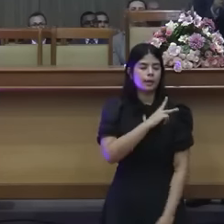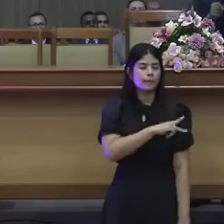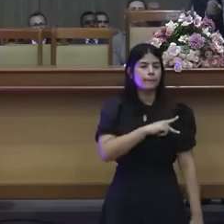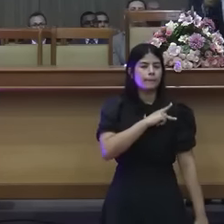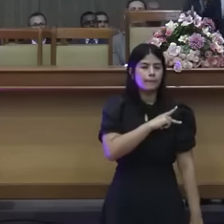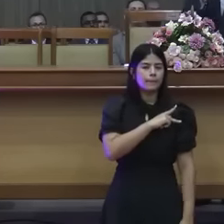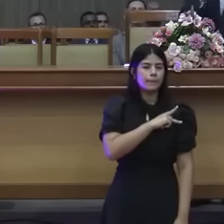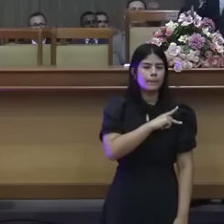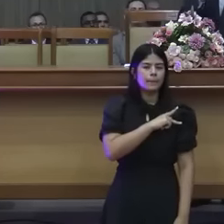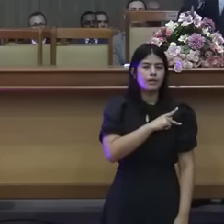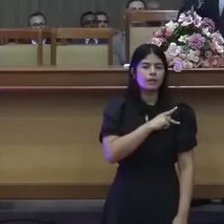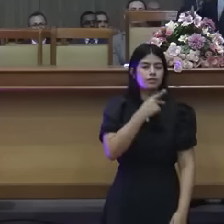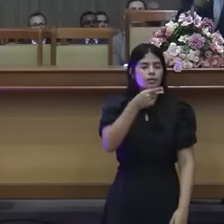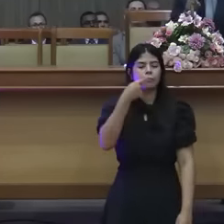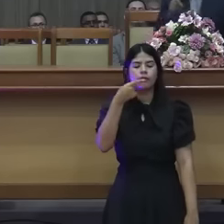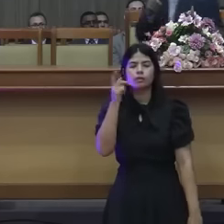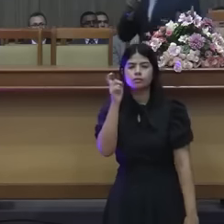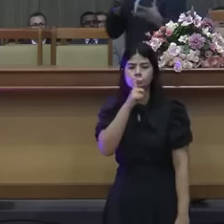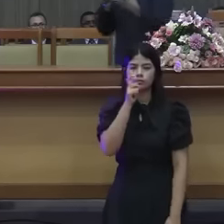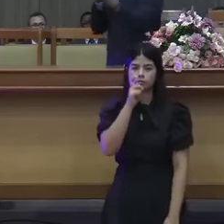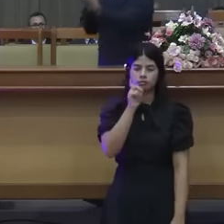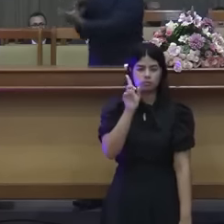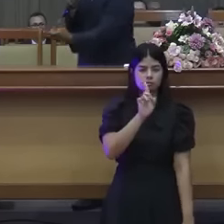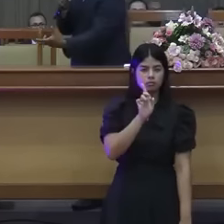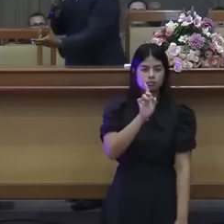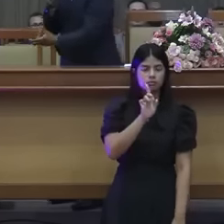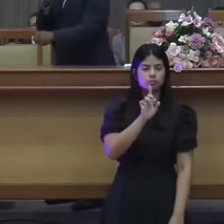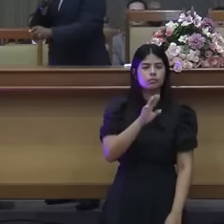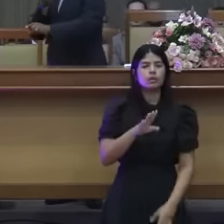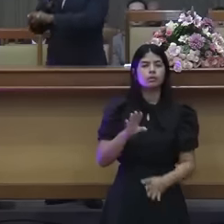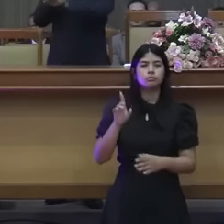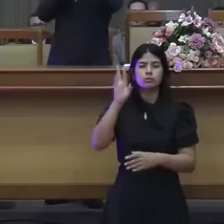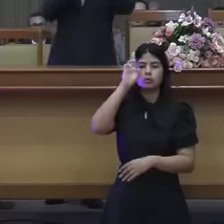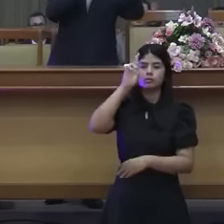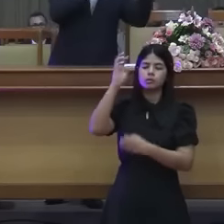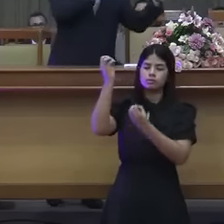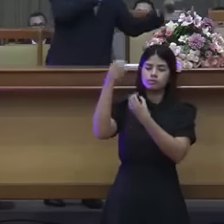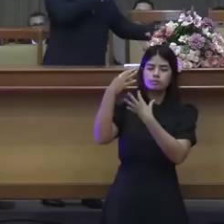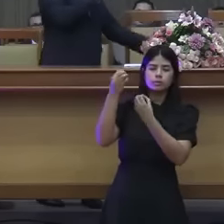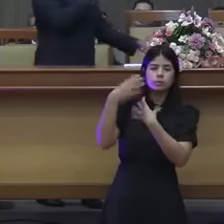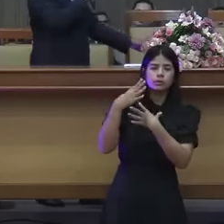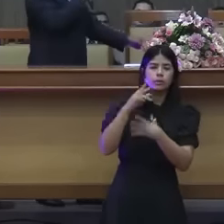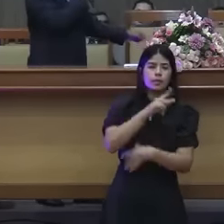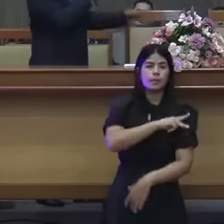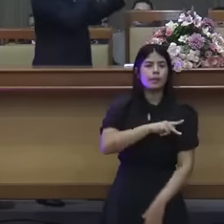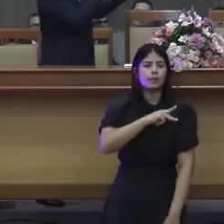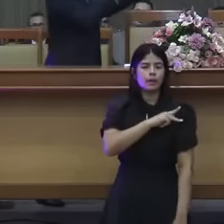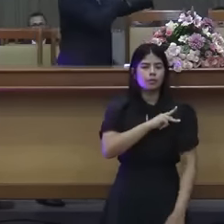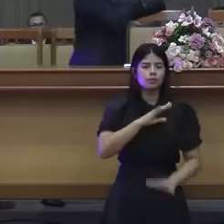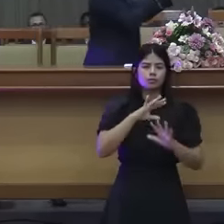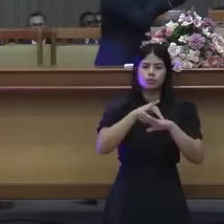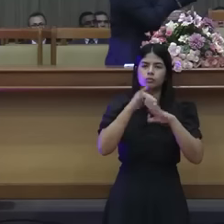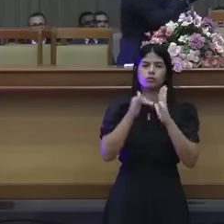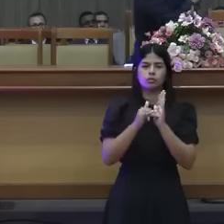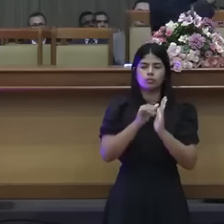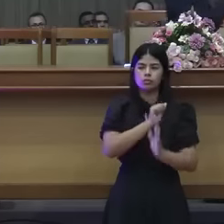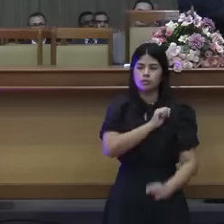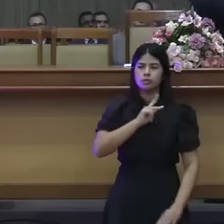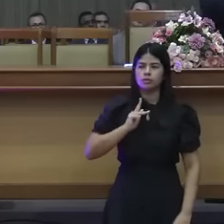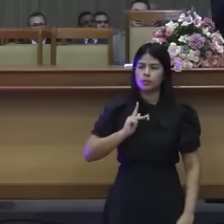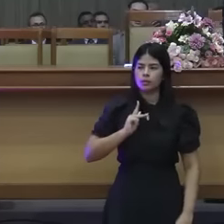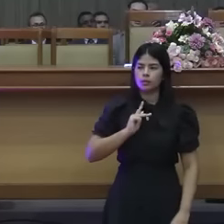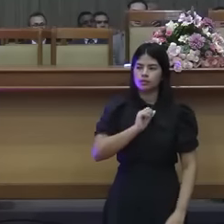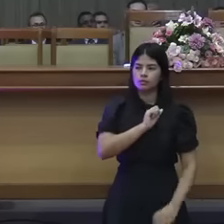nada. O que ele recebeu de Cristo, o que os outros apóstolos receberam, eles passaram para